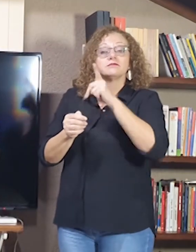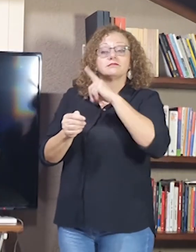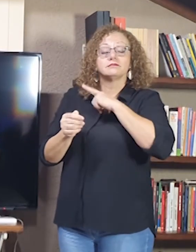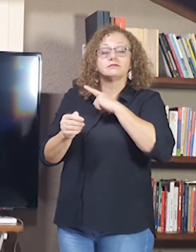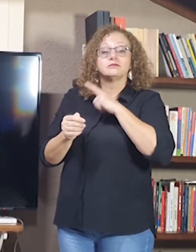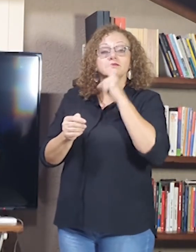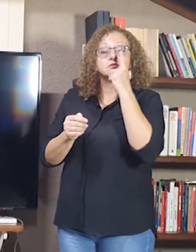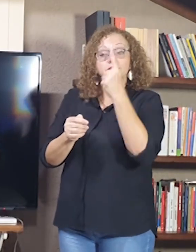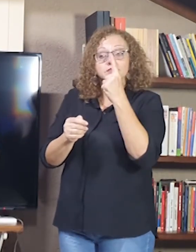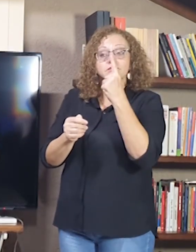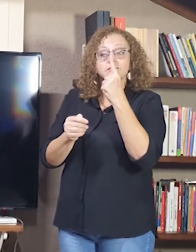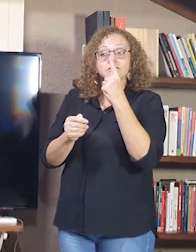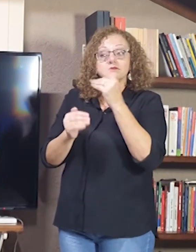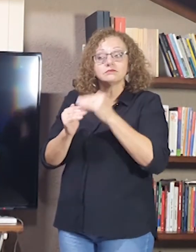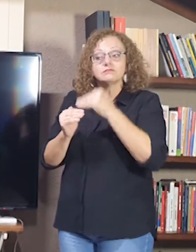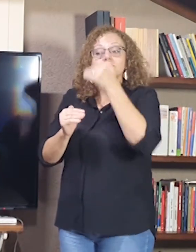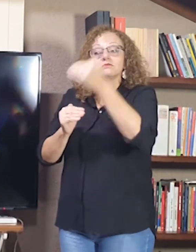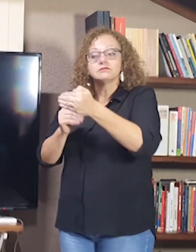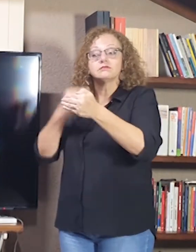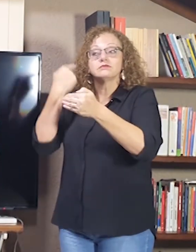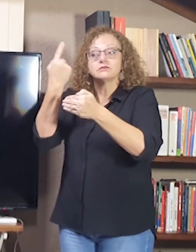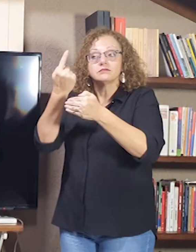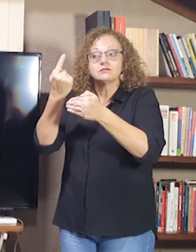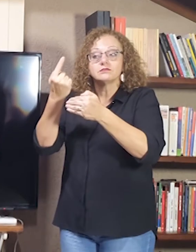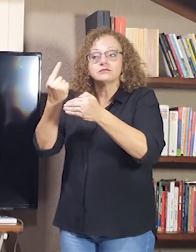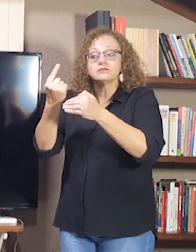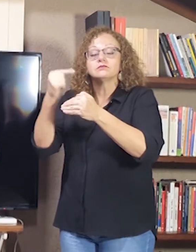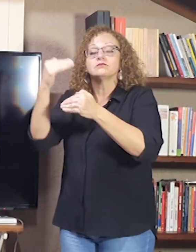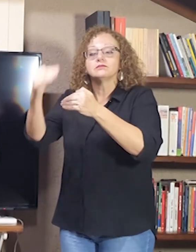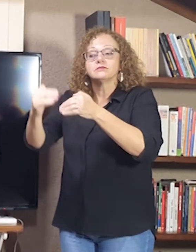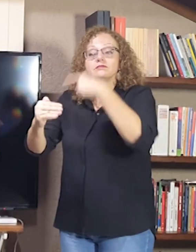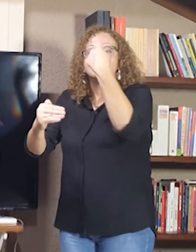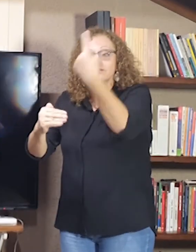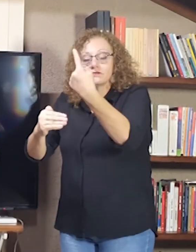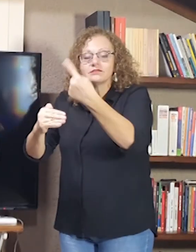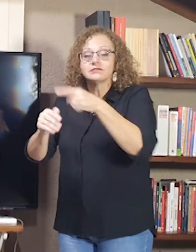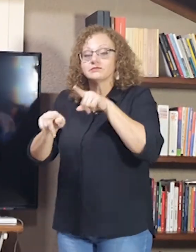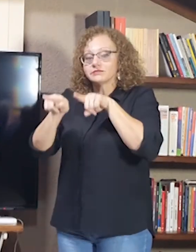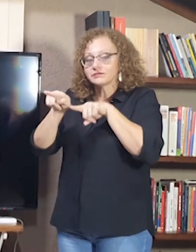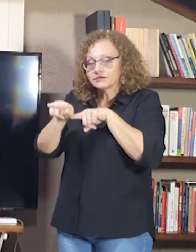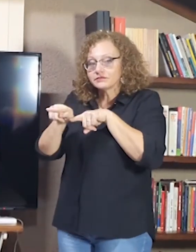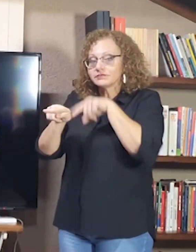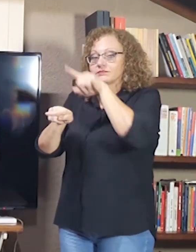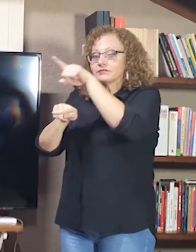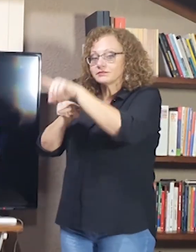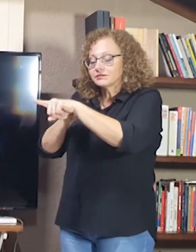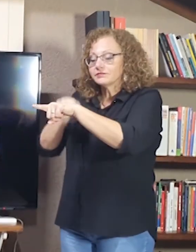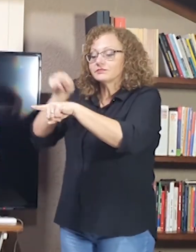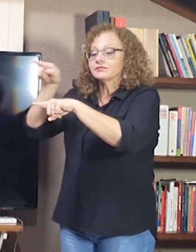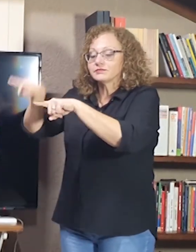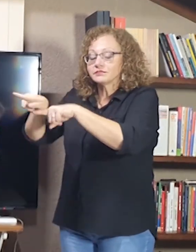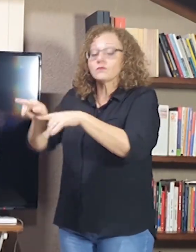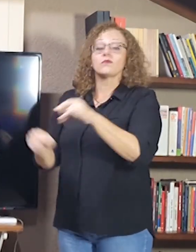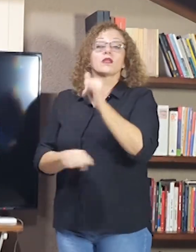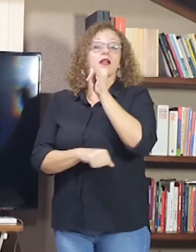É sempre nós temos um, depois o outro, depois o outro, então existe uma sequência nas ideias.